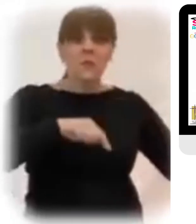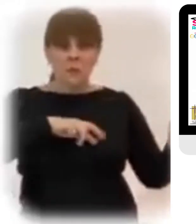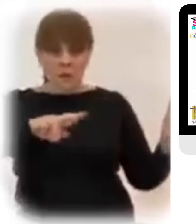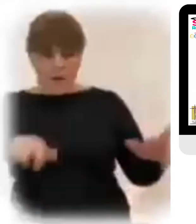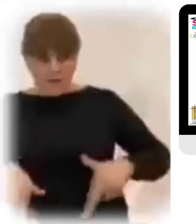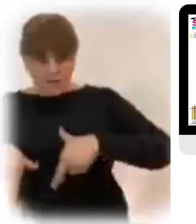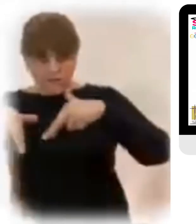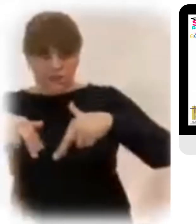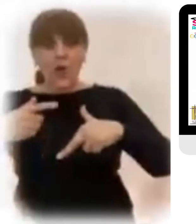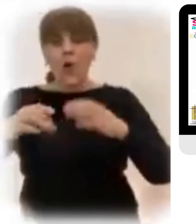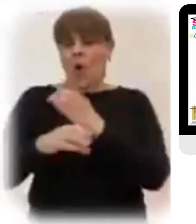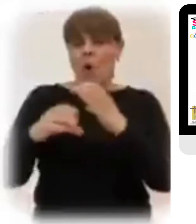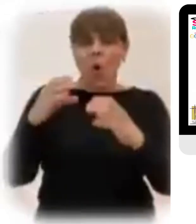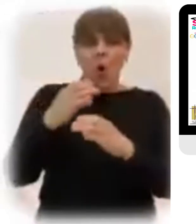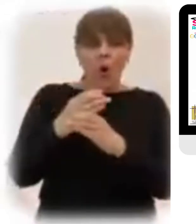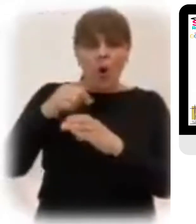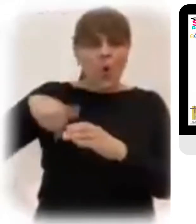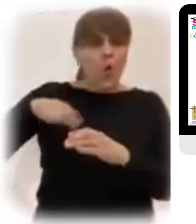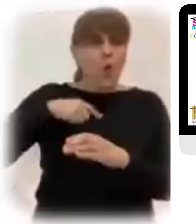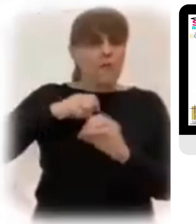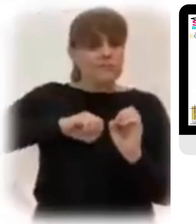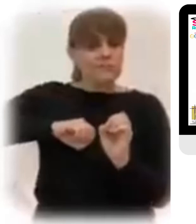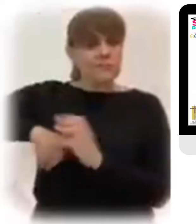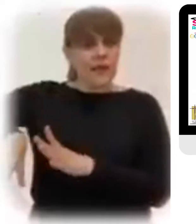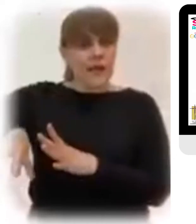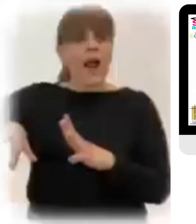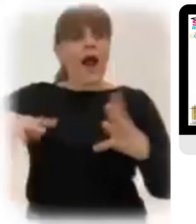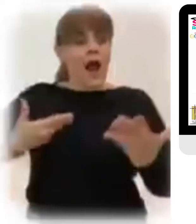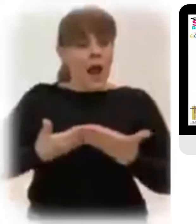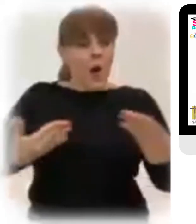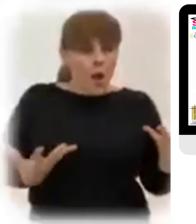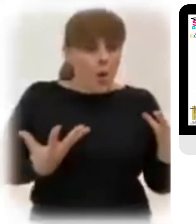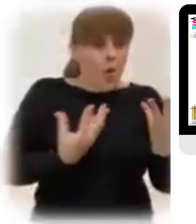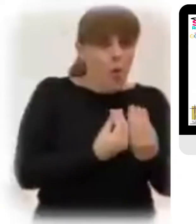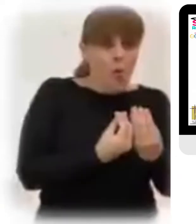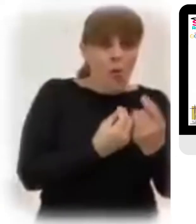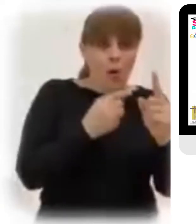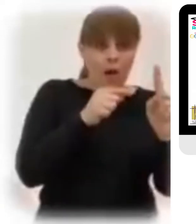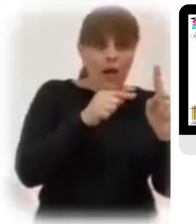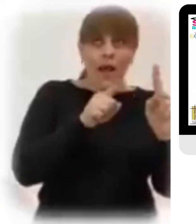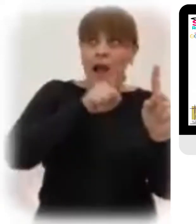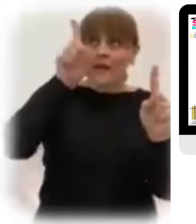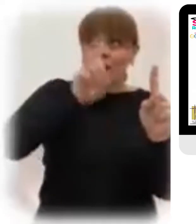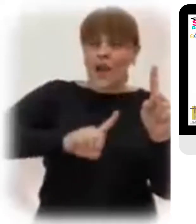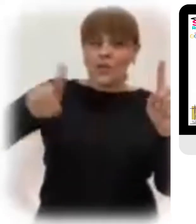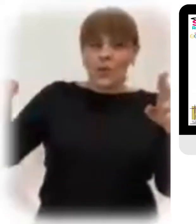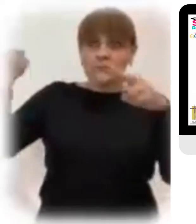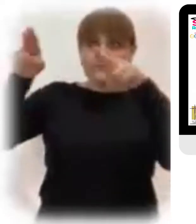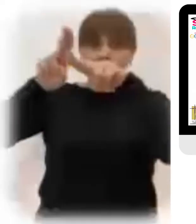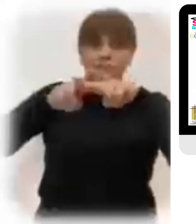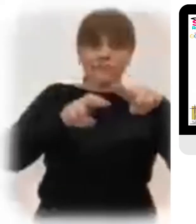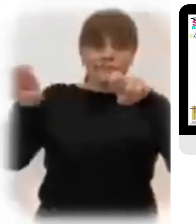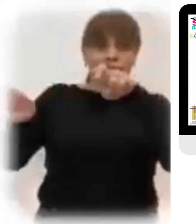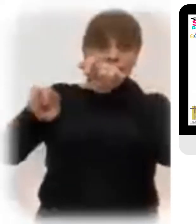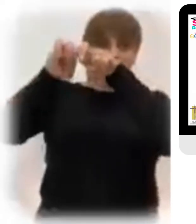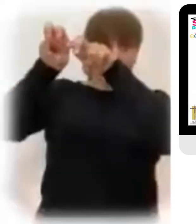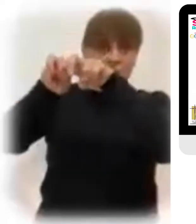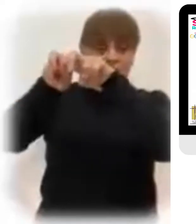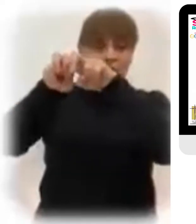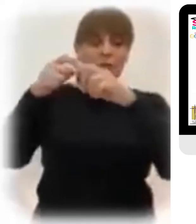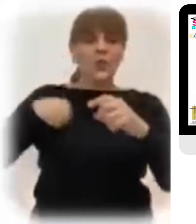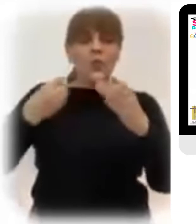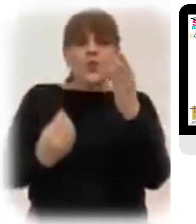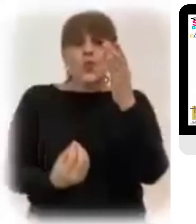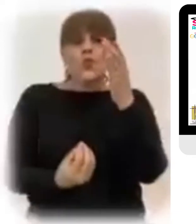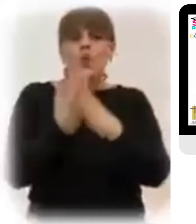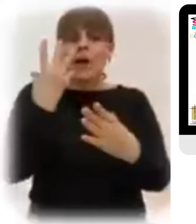Con él hemos dejado las cosas de este mundo Para sentarnos con él a la derecha de Dios Con él miramos